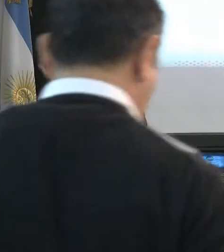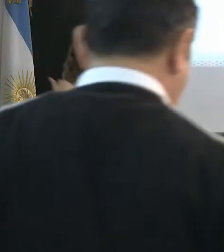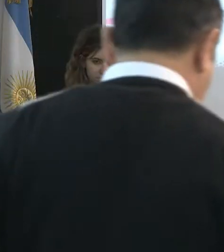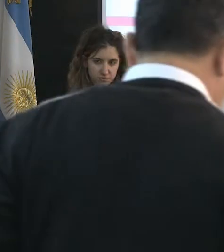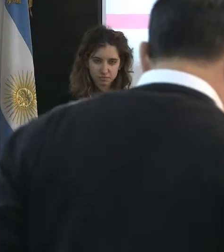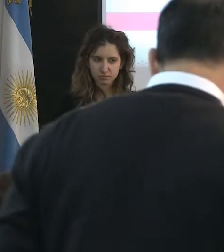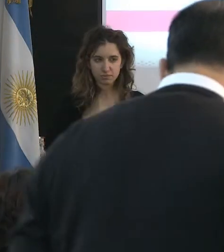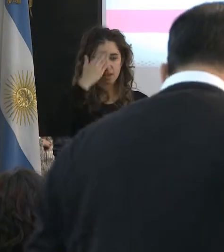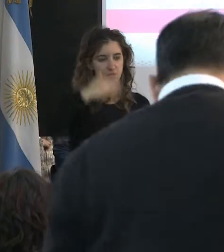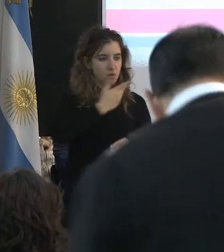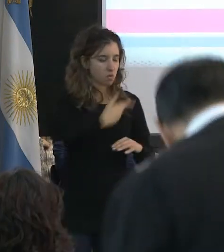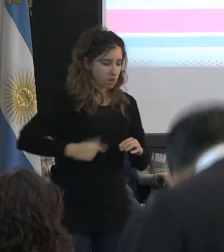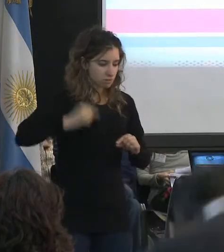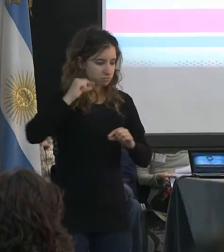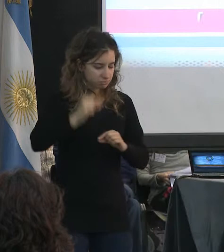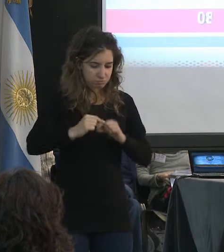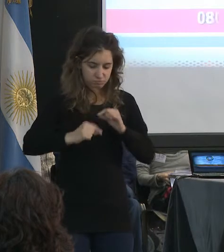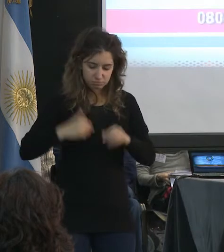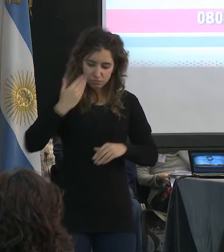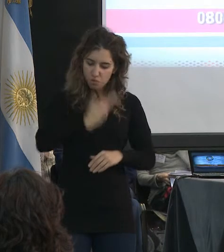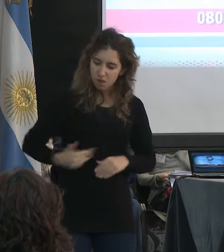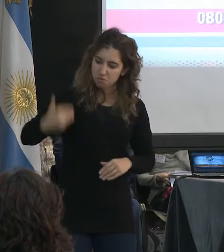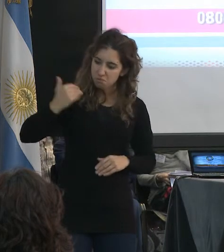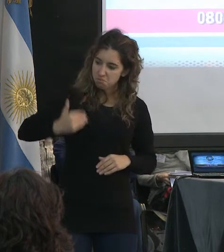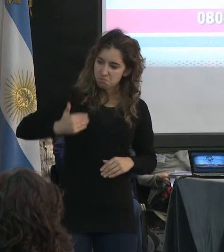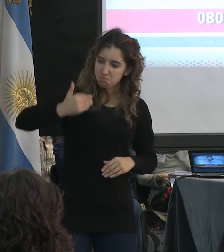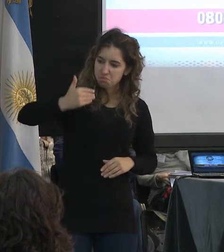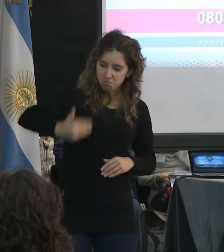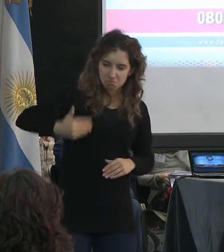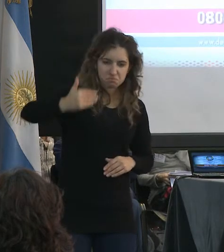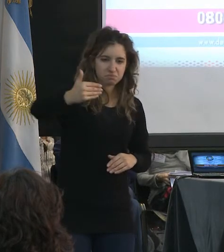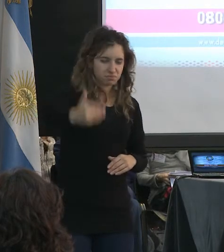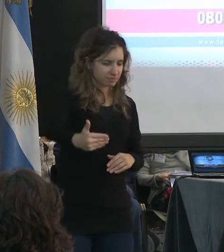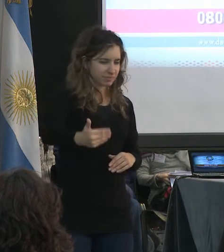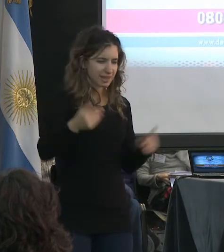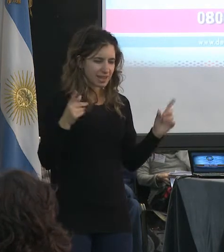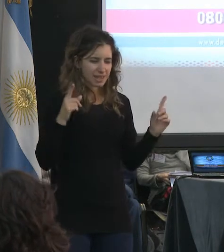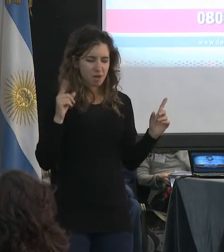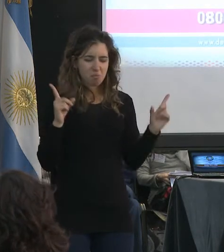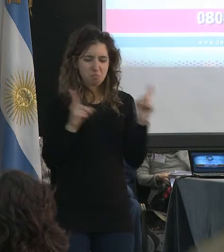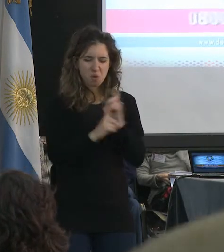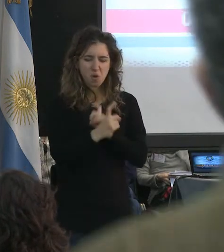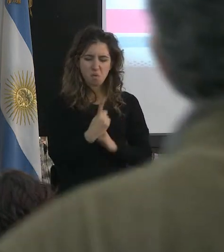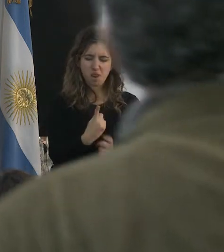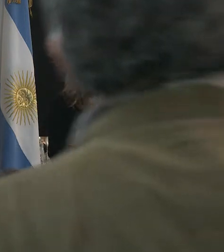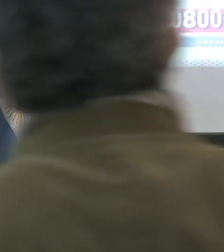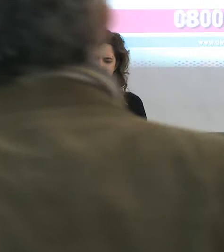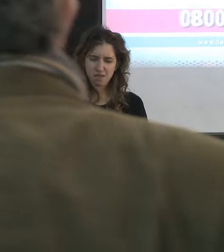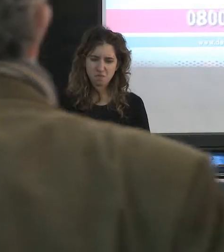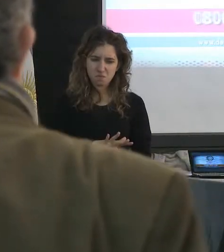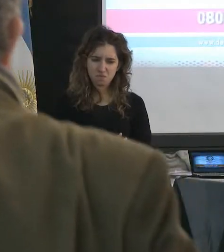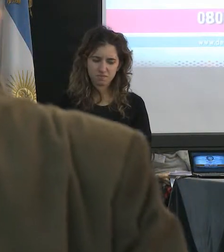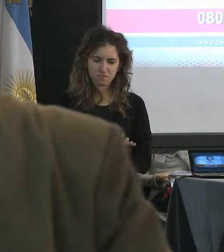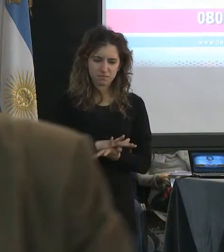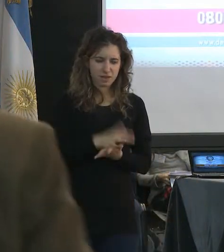Como los posteriores gobiernos, hasta ahora, no han atacado un mal que significa la ilegalidad